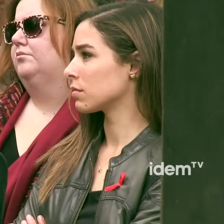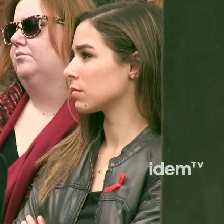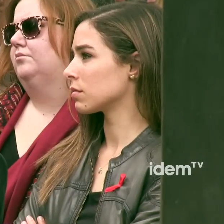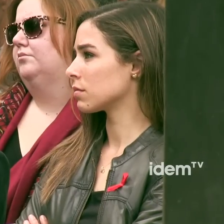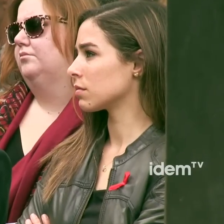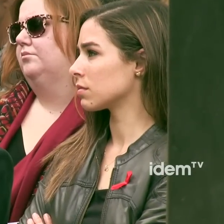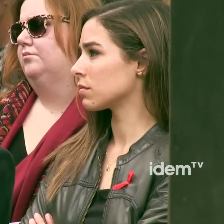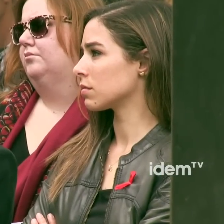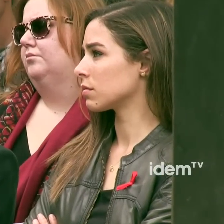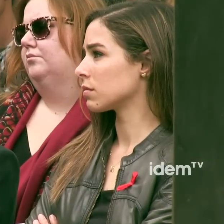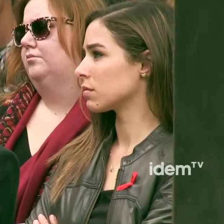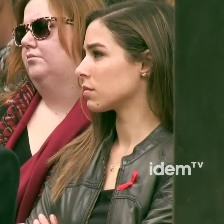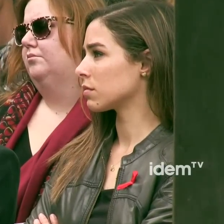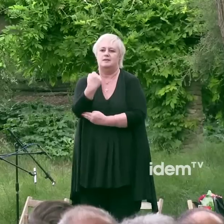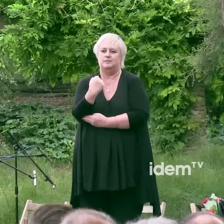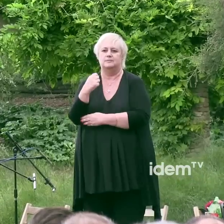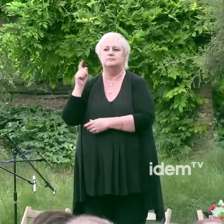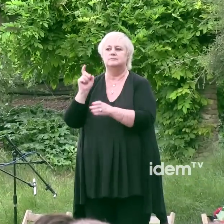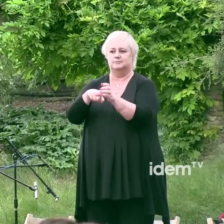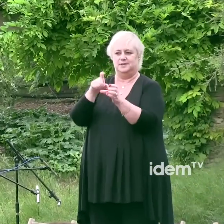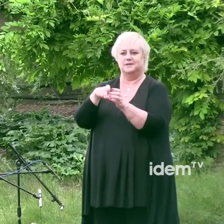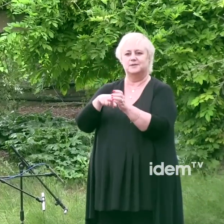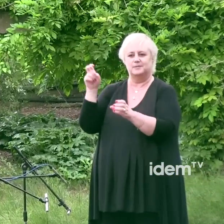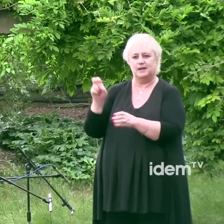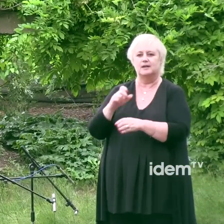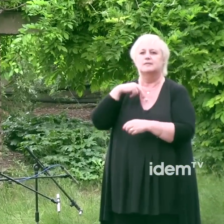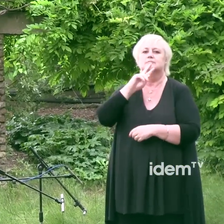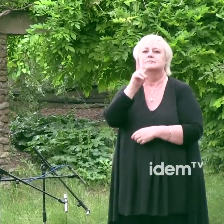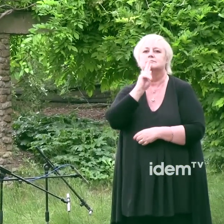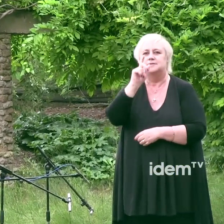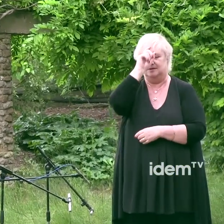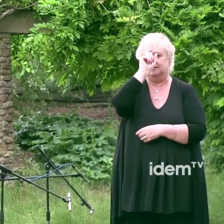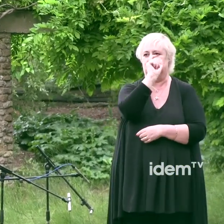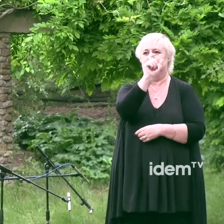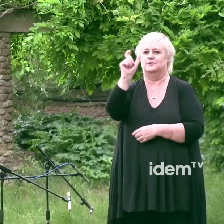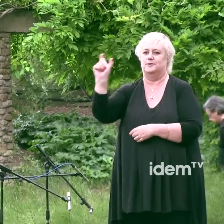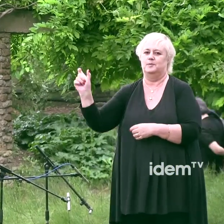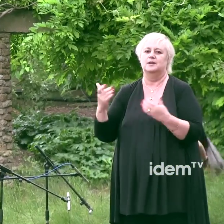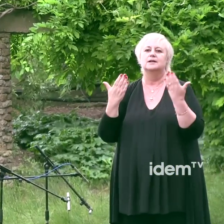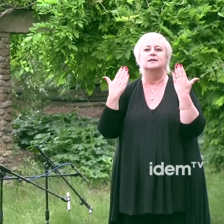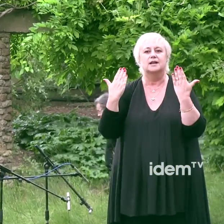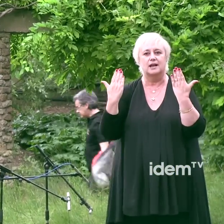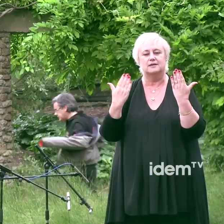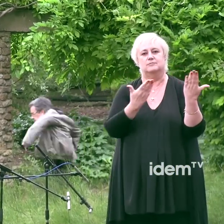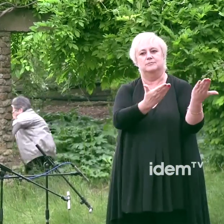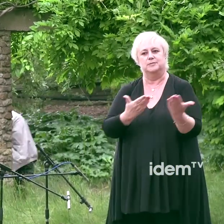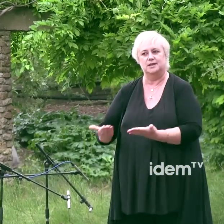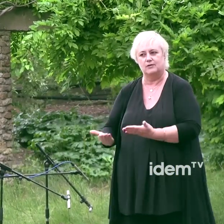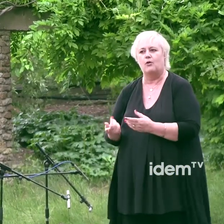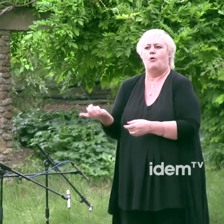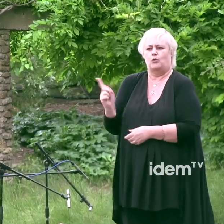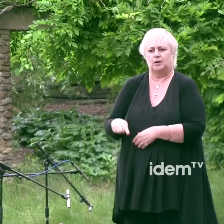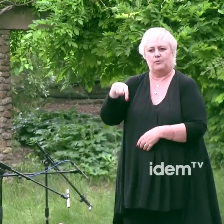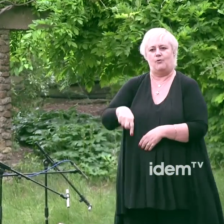el vostre suport participant en el memorial i en la lectura dels noms gràcies per haver acceptat la nostra invitació per tornar-ho a fer